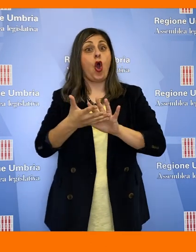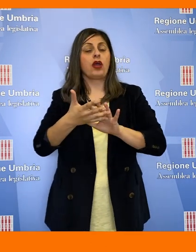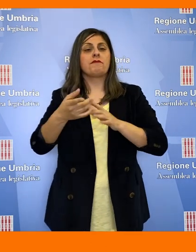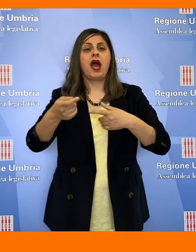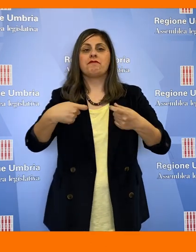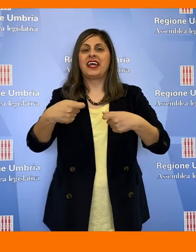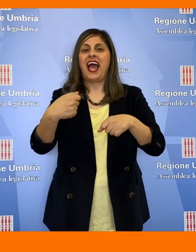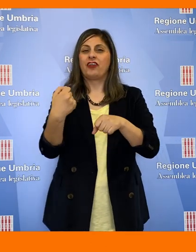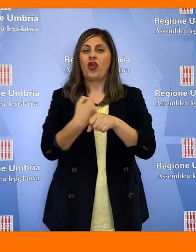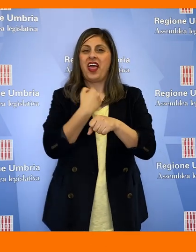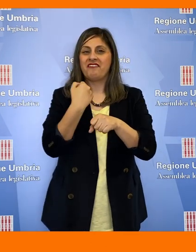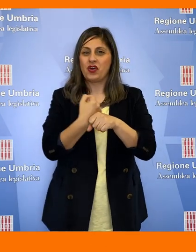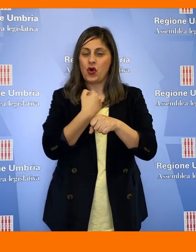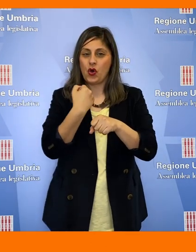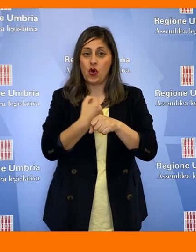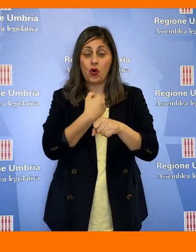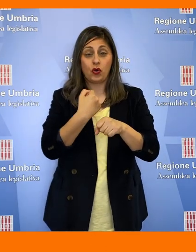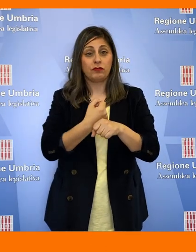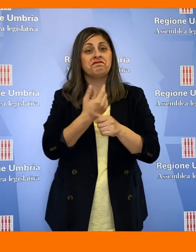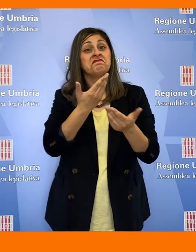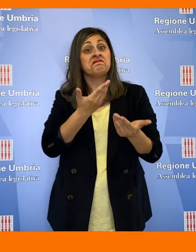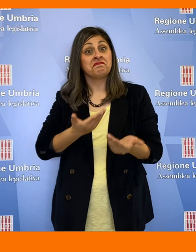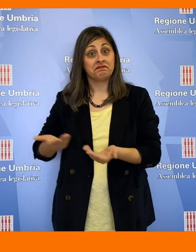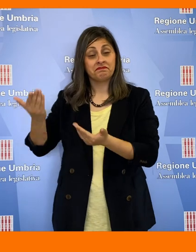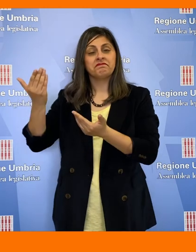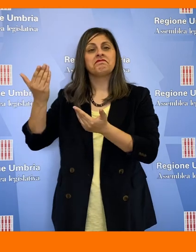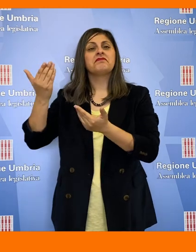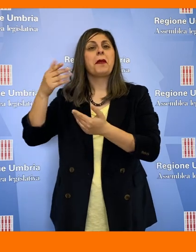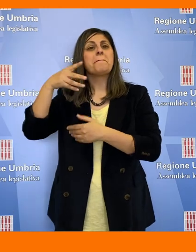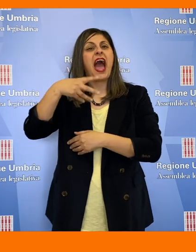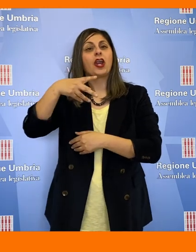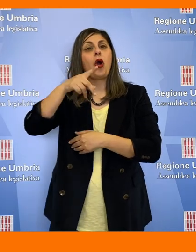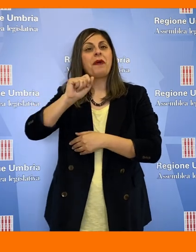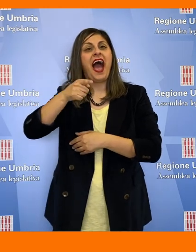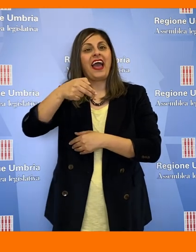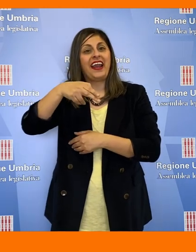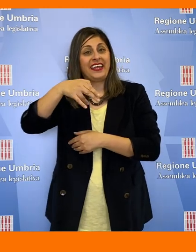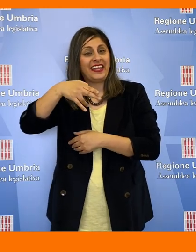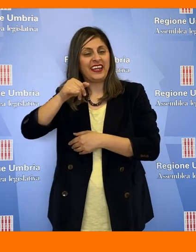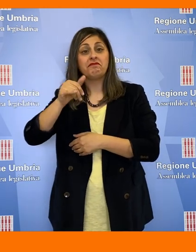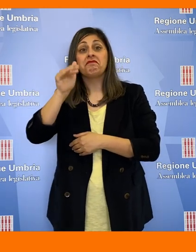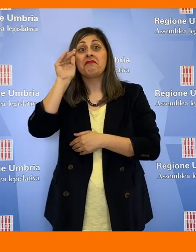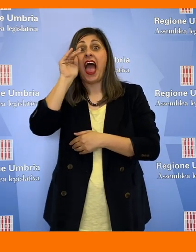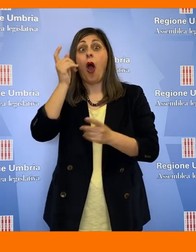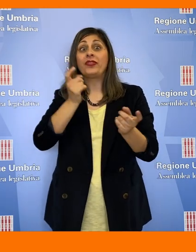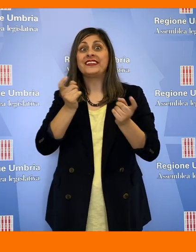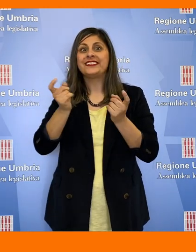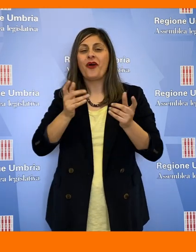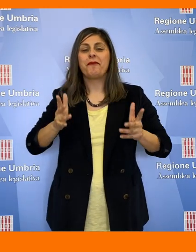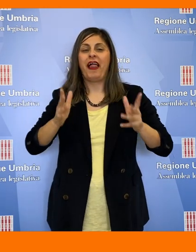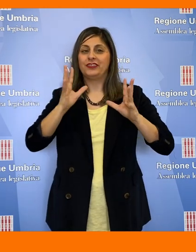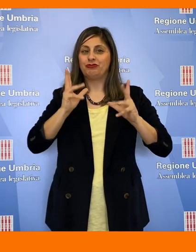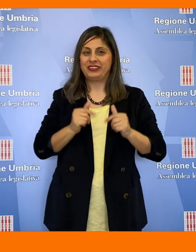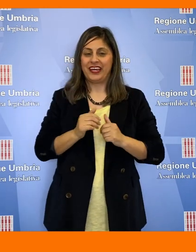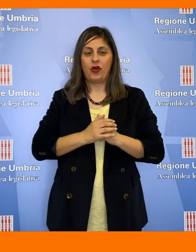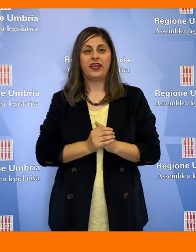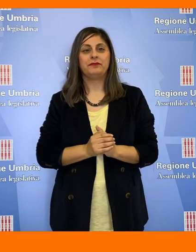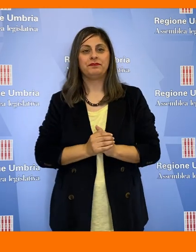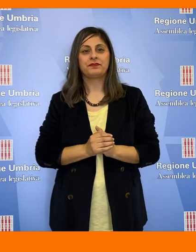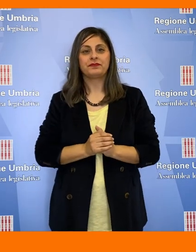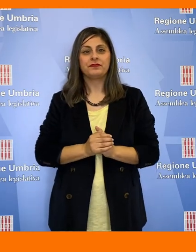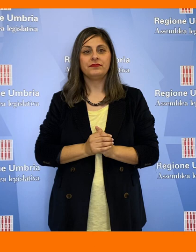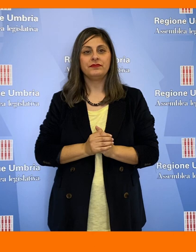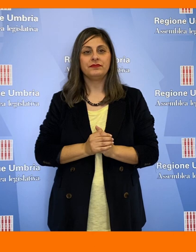riforma del mercato del lavoro, il servizio di Marco Paganini, sulla audizione a Palazzo Cesaroni.